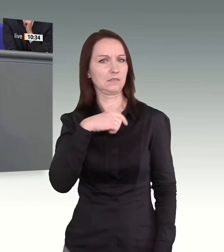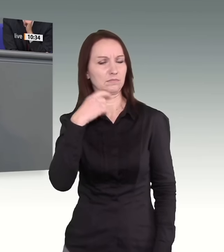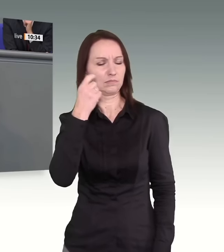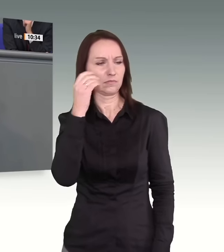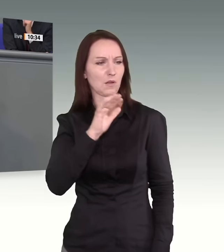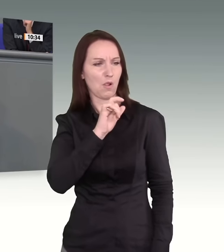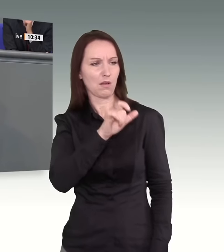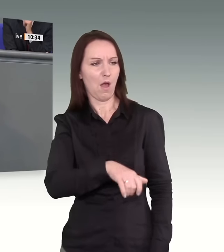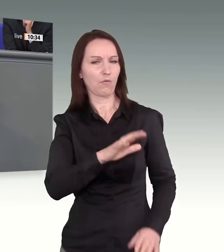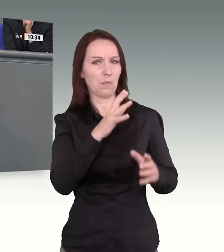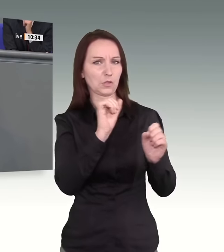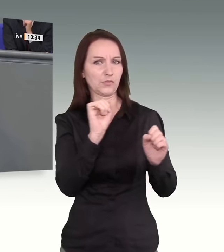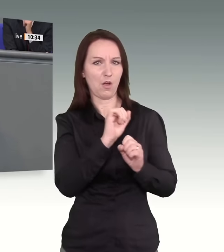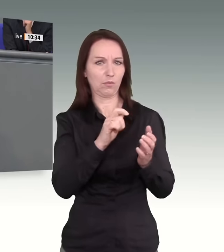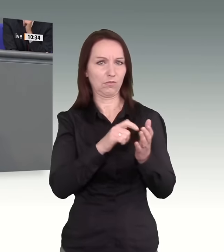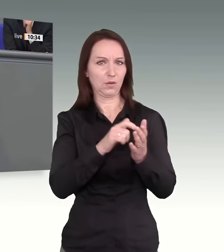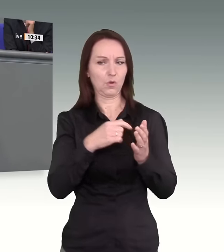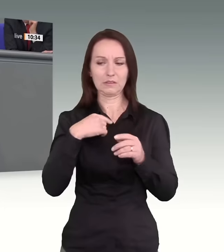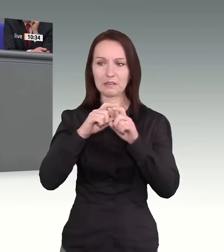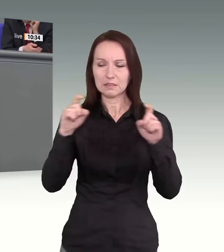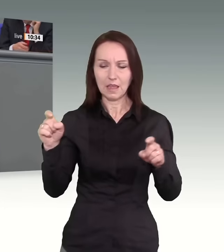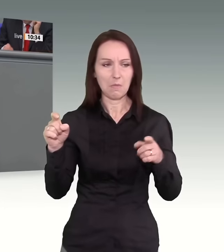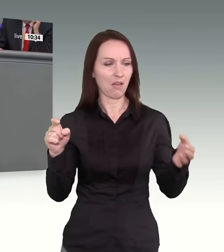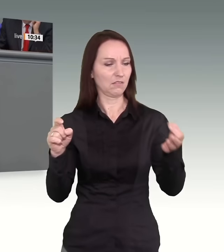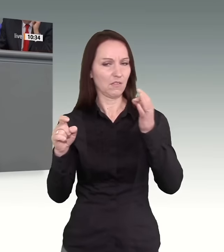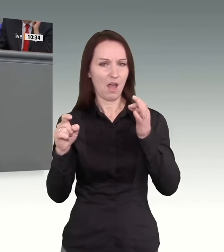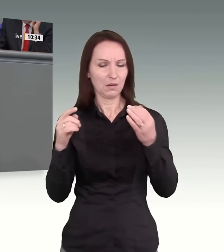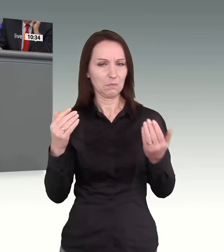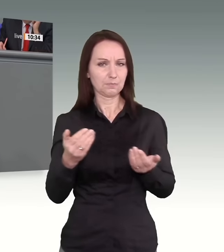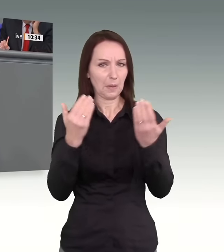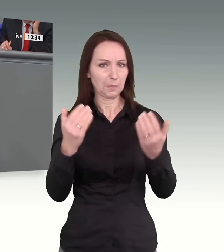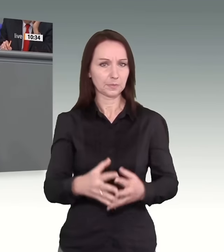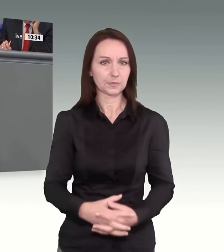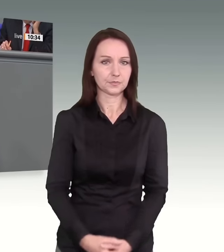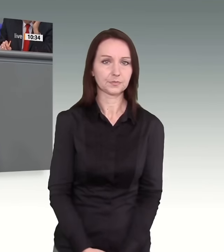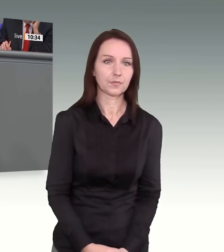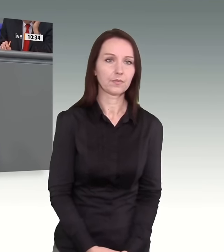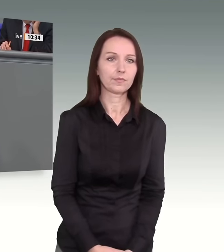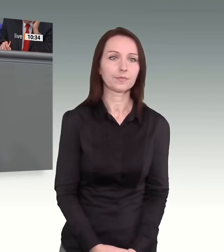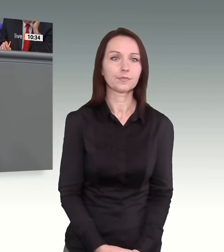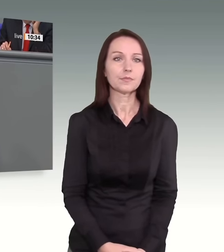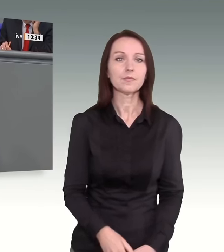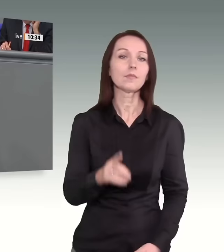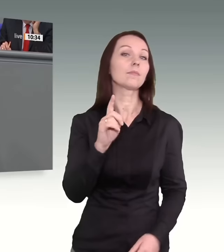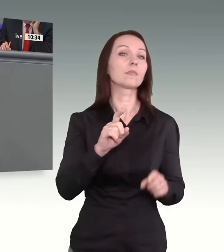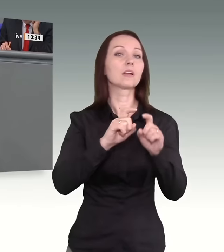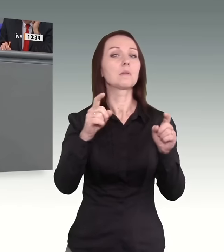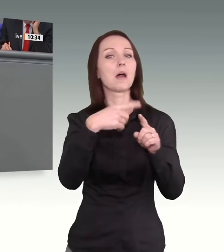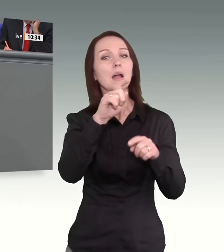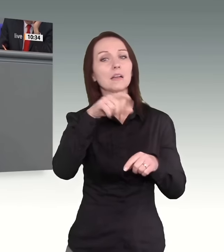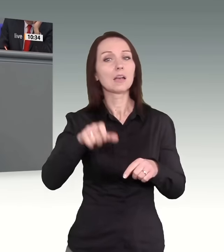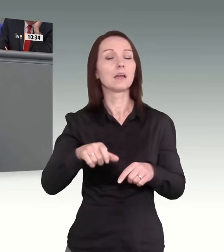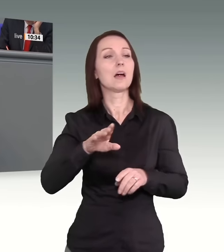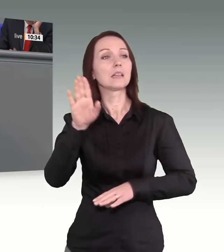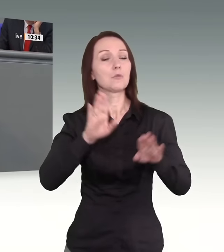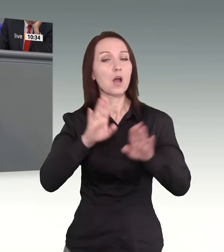bevor wir über Demokratiefeindlichkeit von anderen reden, sollten wir erst noch mal dazu eingehen, dass Sie eben